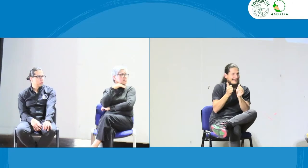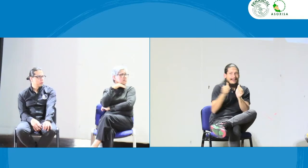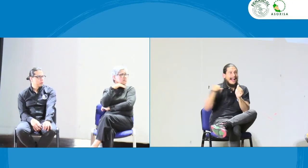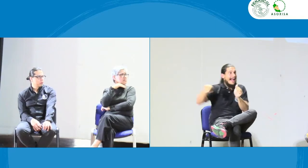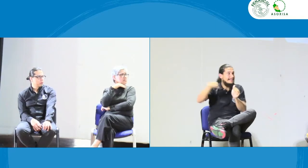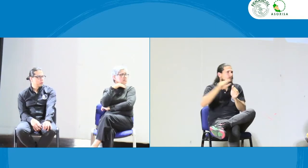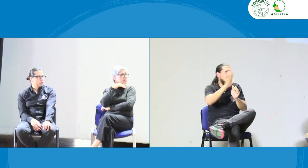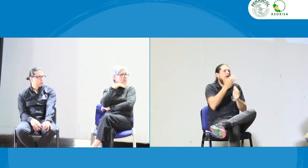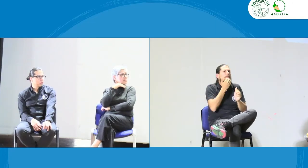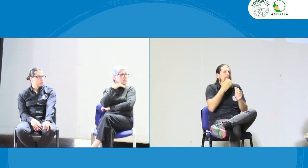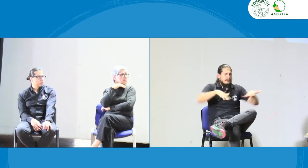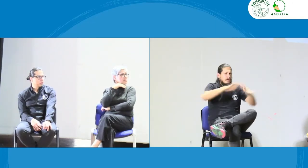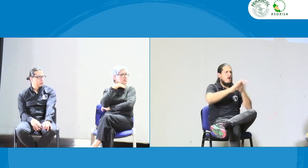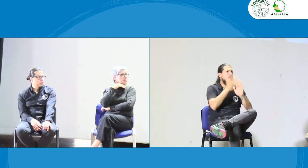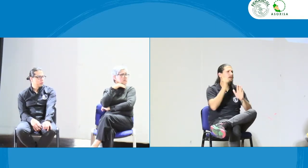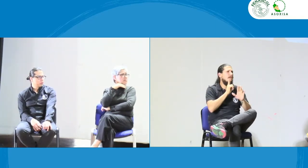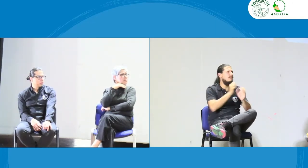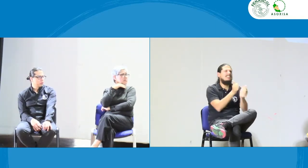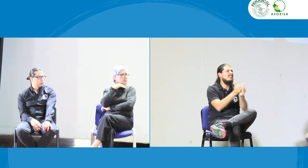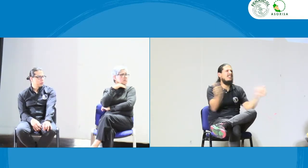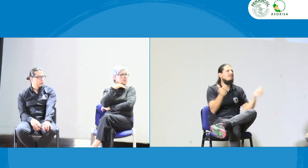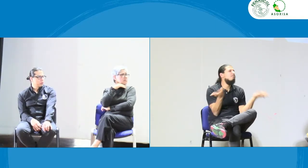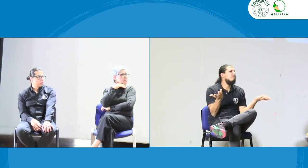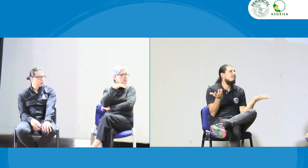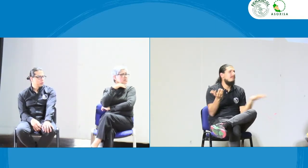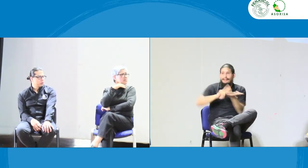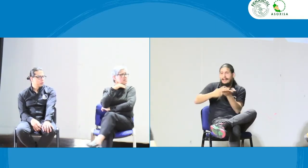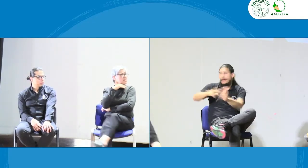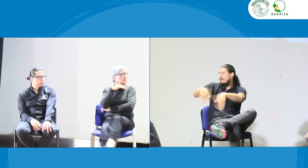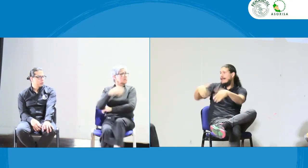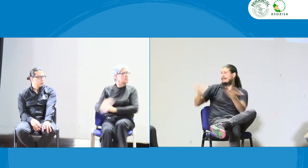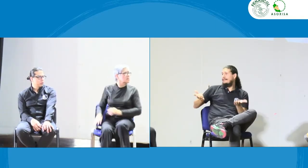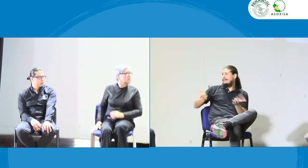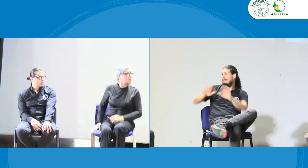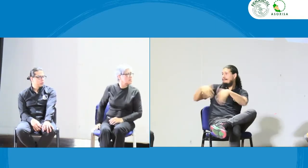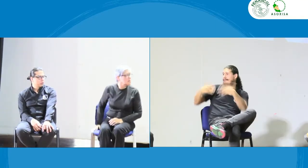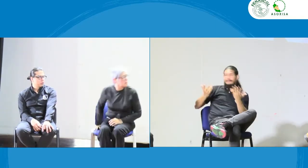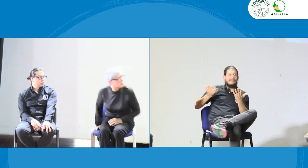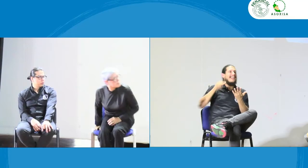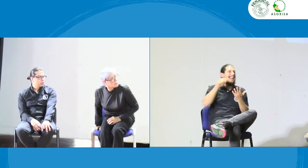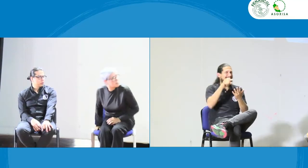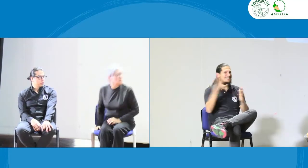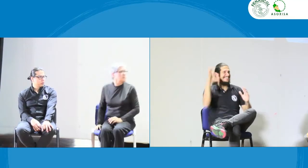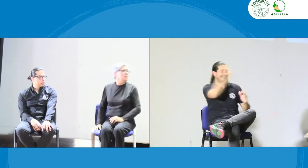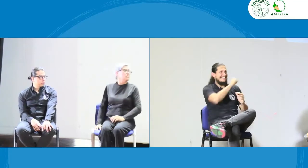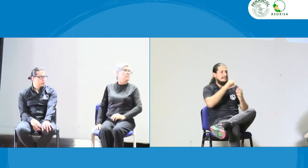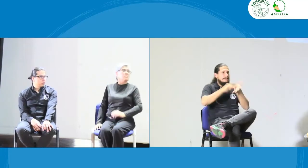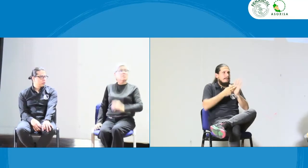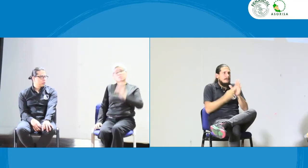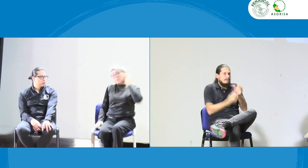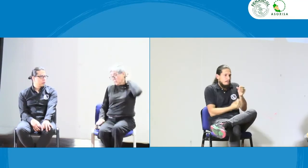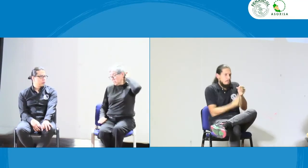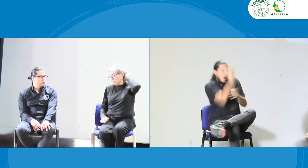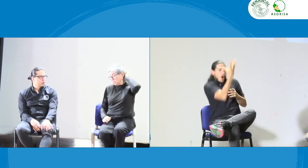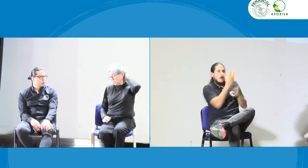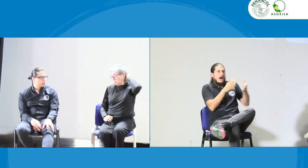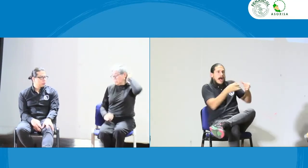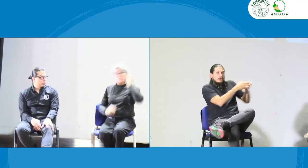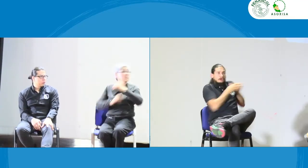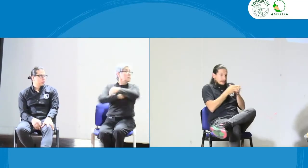quién? Del servicio de interpretación. Si nosotros como comunidad sorda sin intérpretes, pues es complicado. Entonces es eso, nace desde